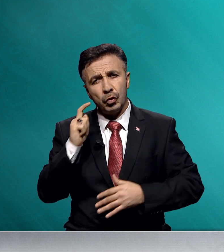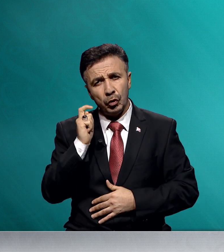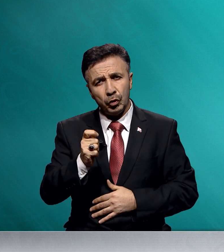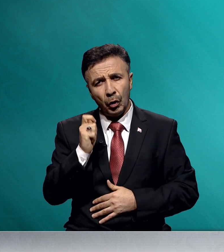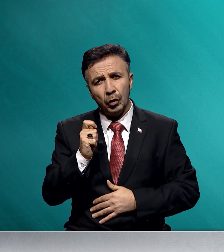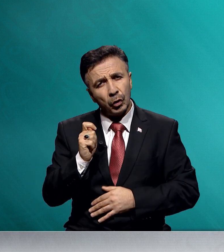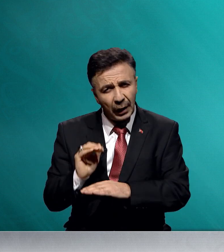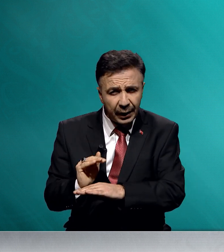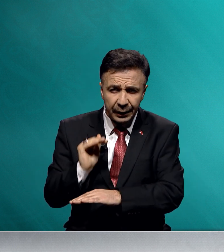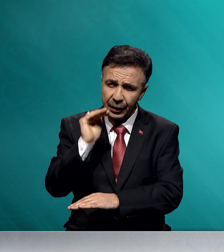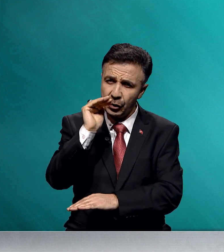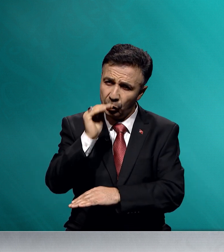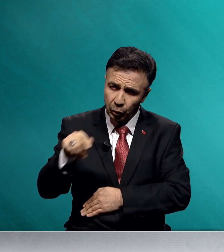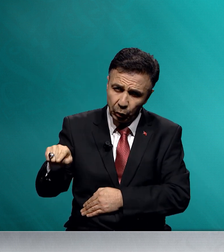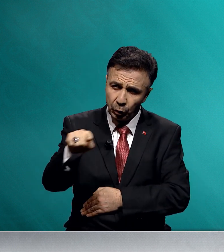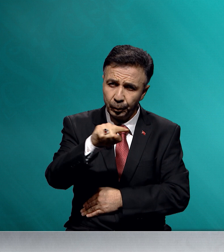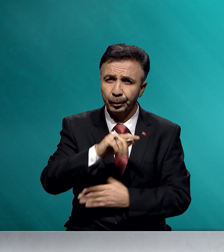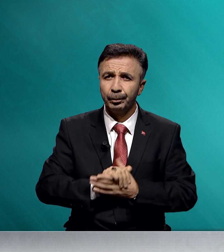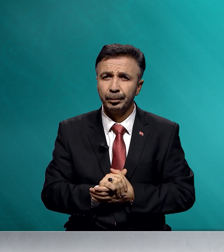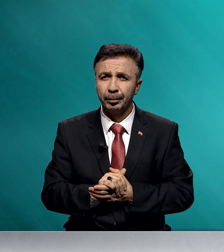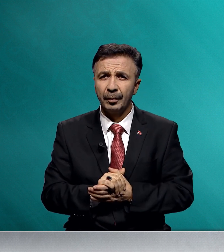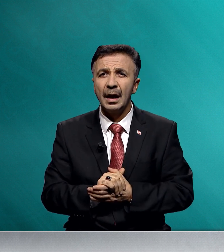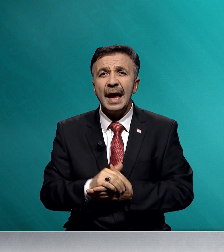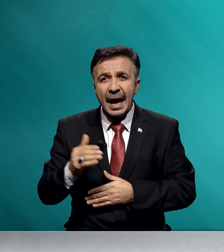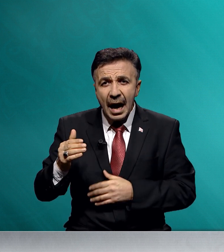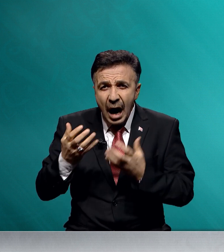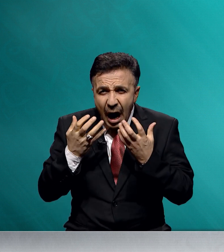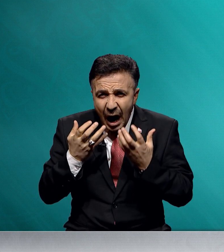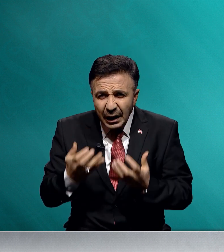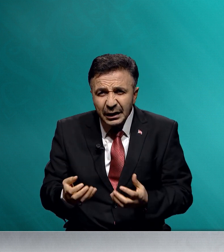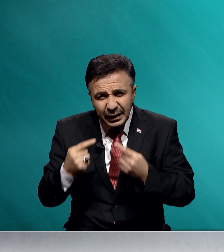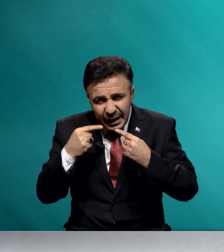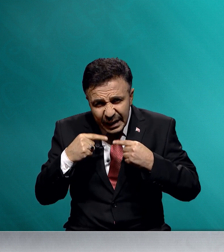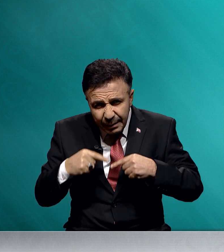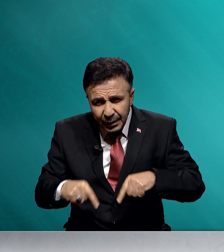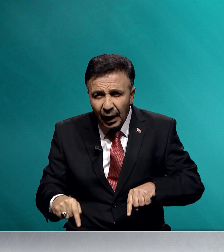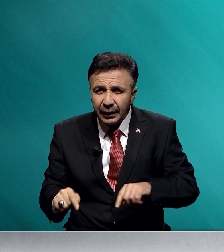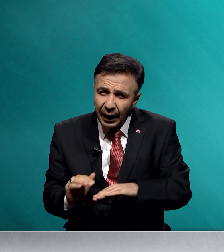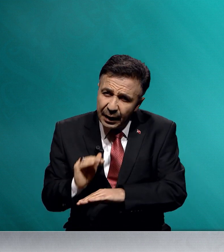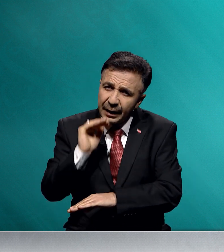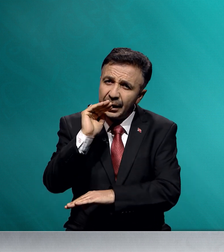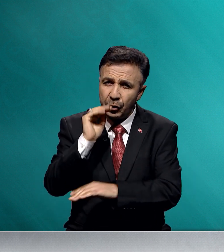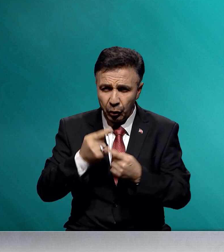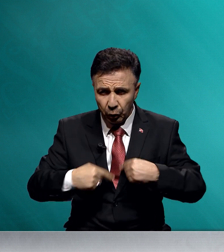zorluklar yaşıyoruz. Ağır imtihanlar yaşıyoruz.